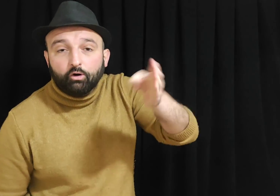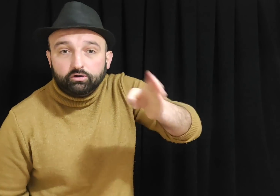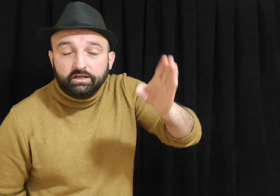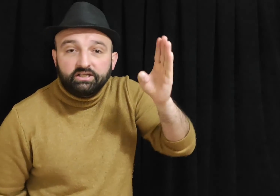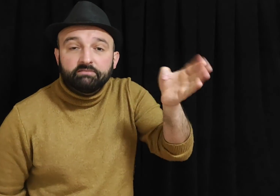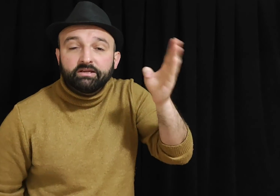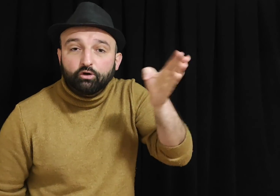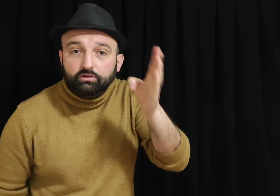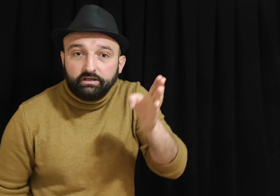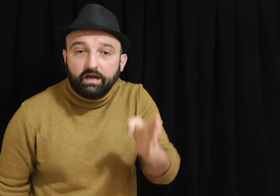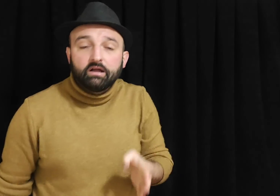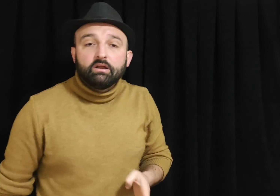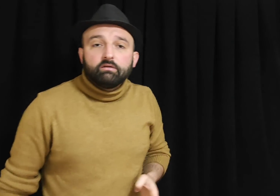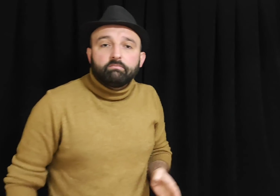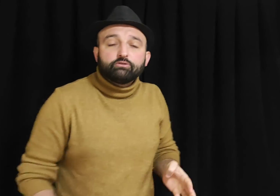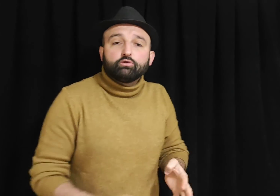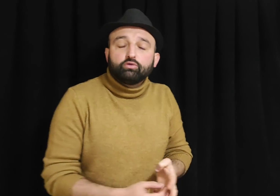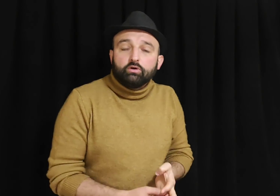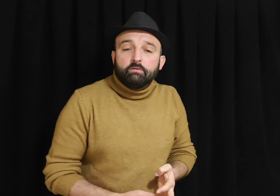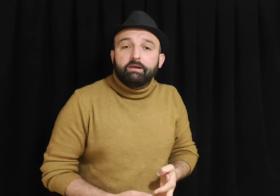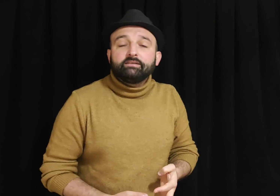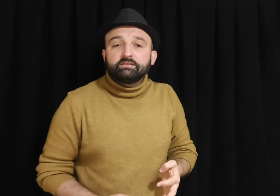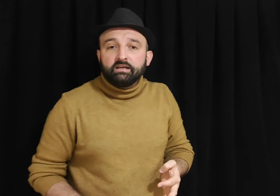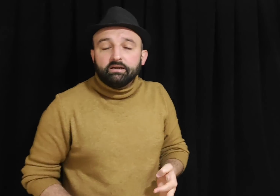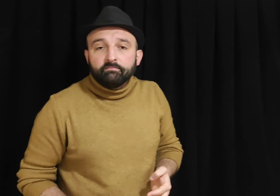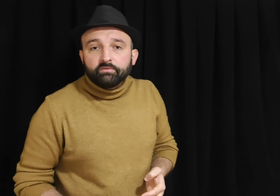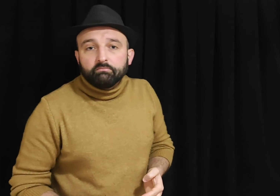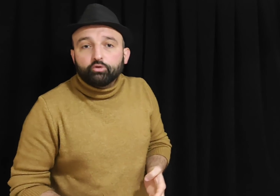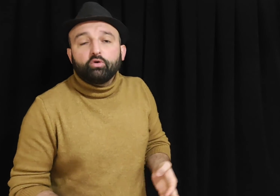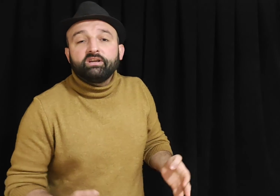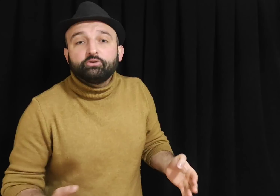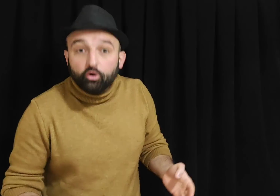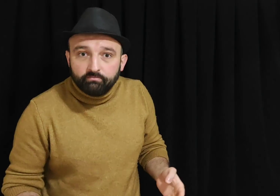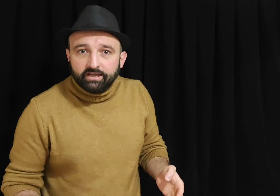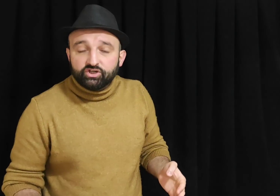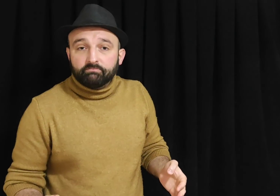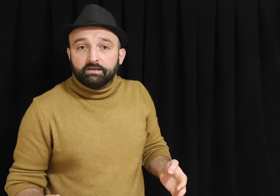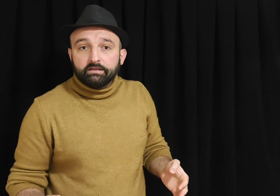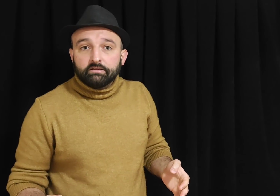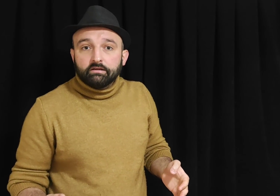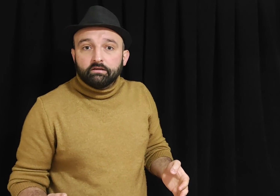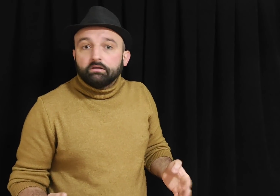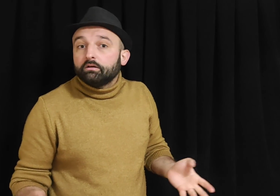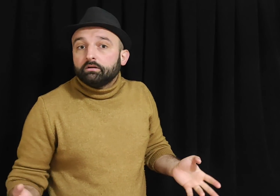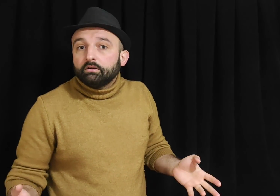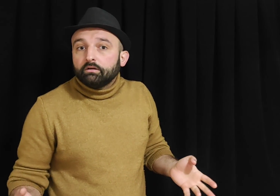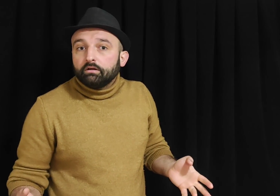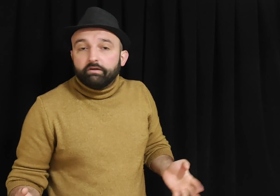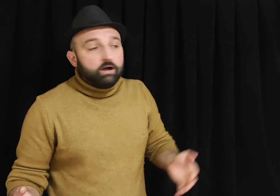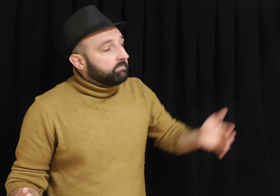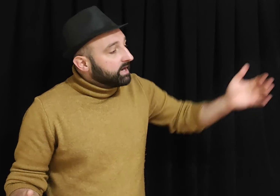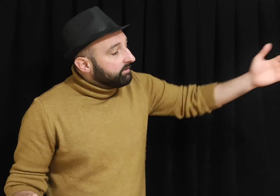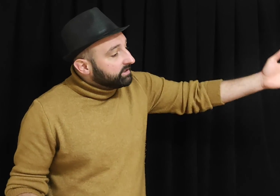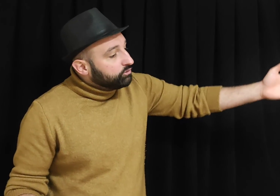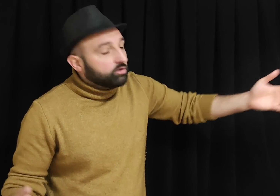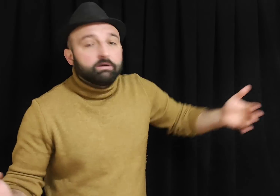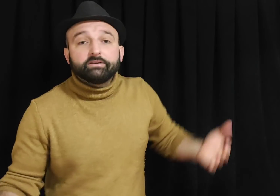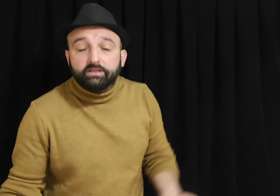orada 24 lira mazotu, benzini, motorini görmeyecek millet. Veya manava gidiyor, markete